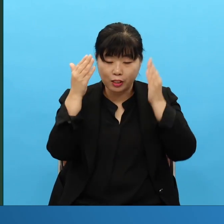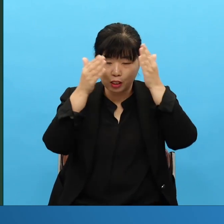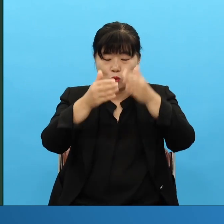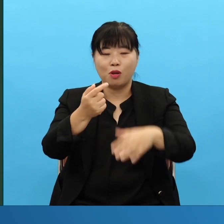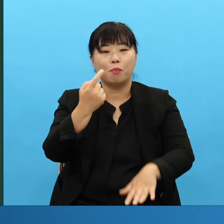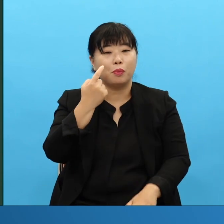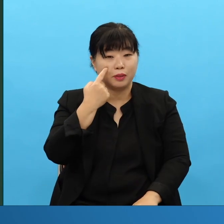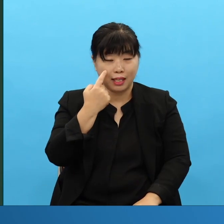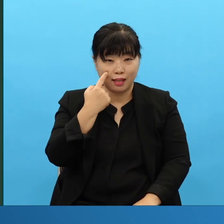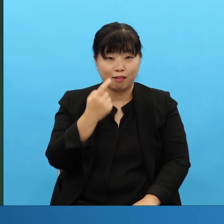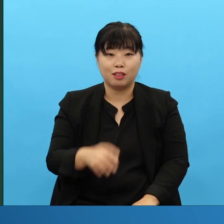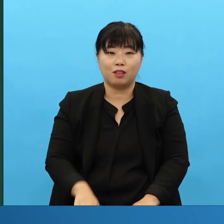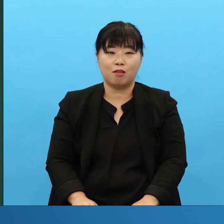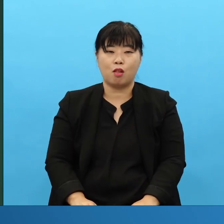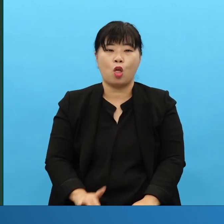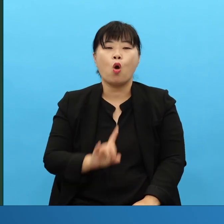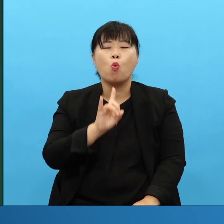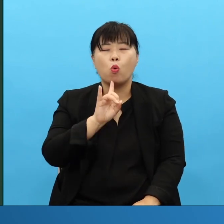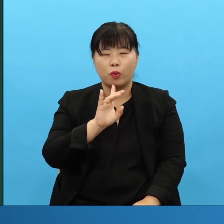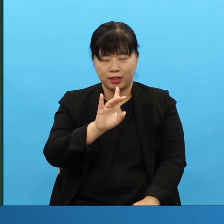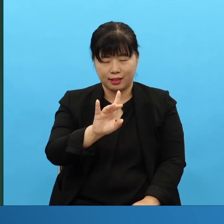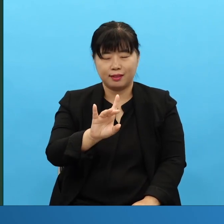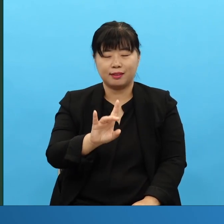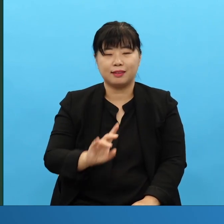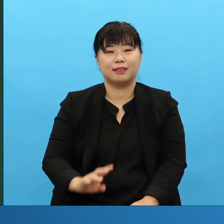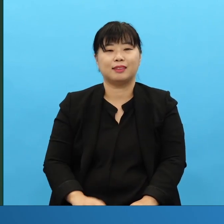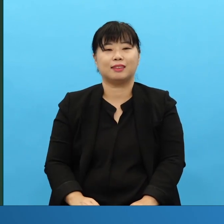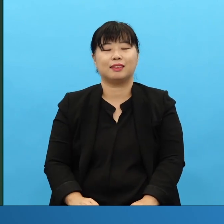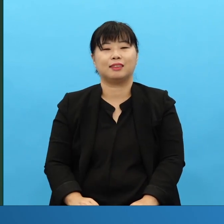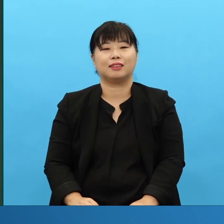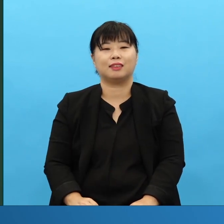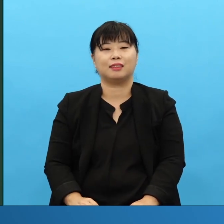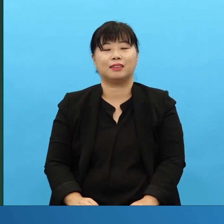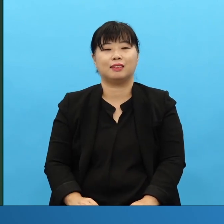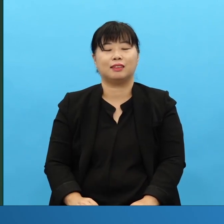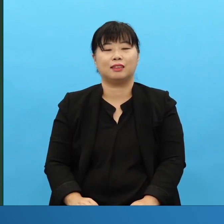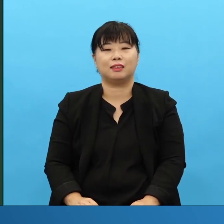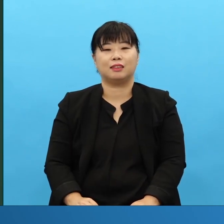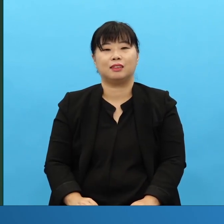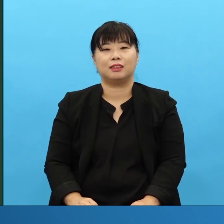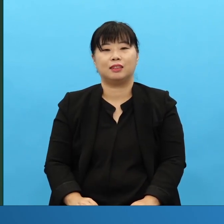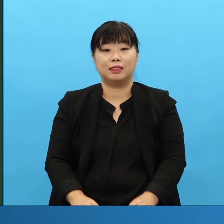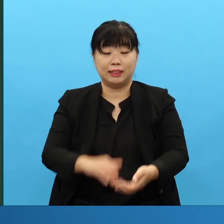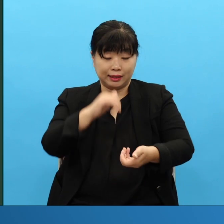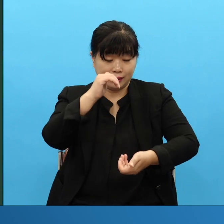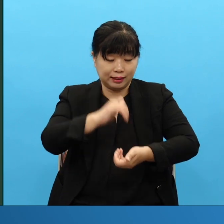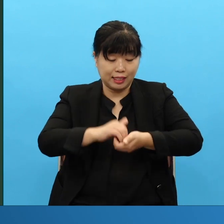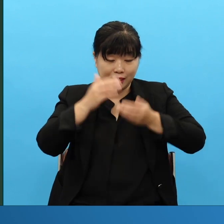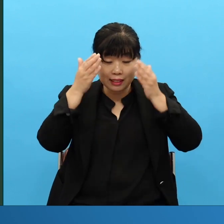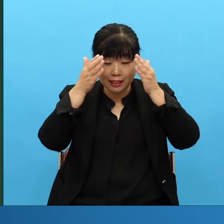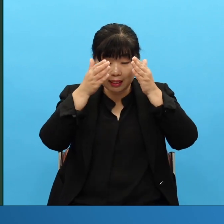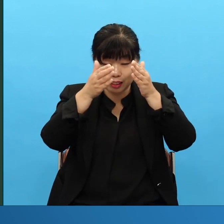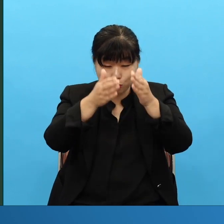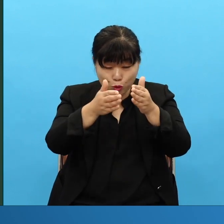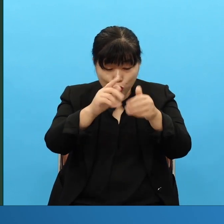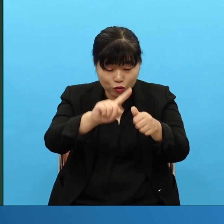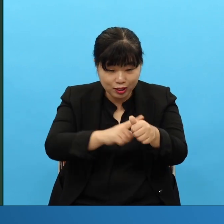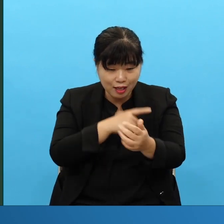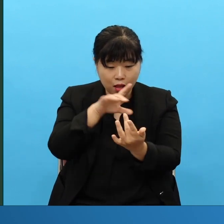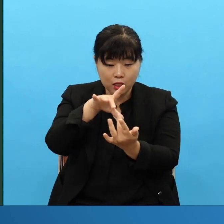그래서 오직 그랬습니다 그래서 오직습니다 아주 제한된 집중 선택된 집중 원해서 집중을 하